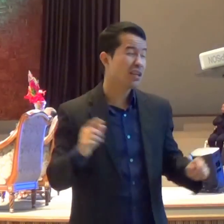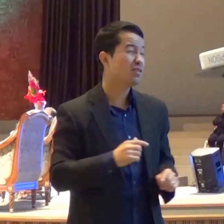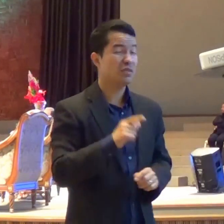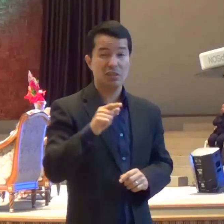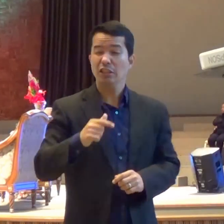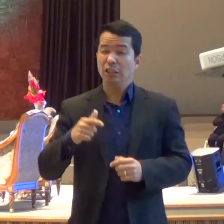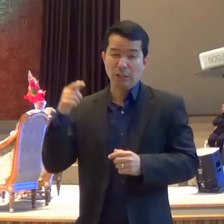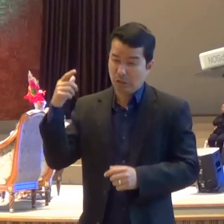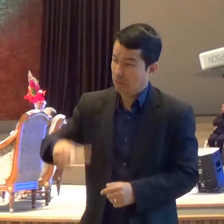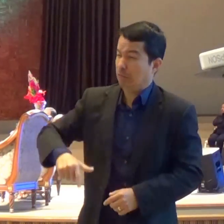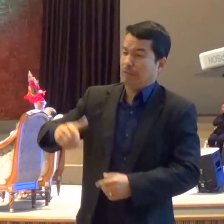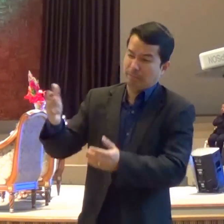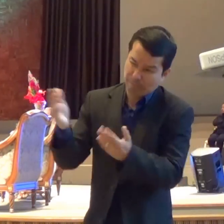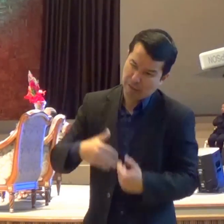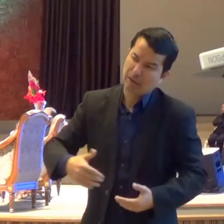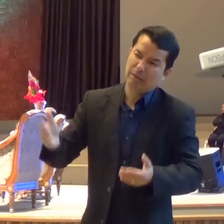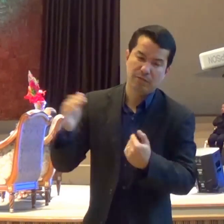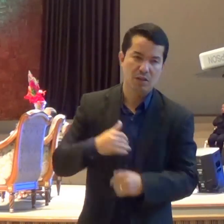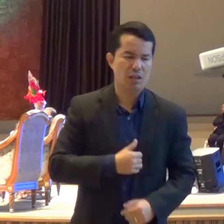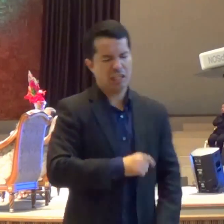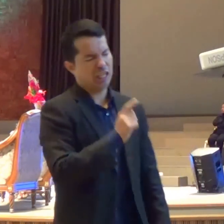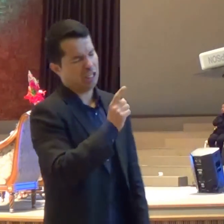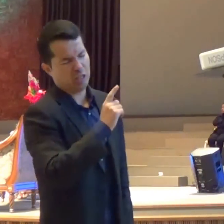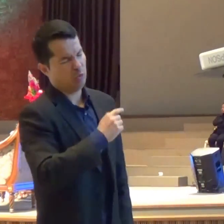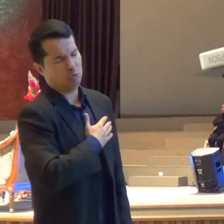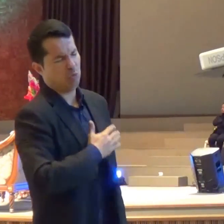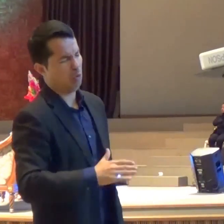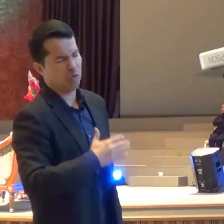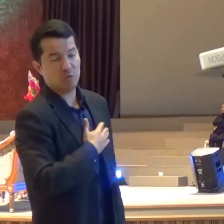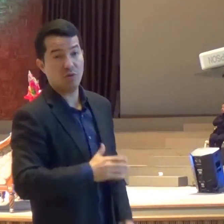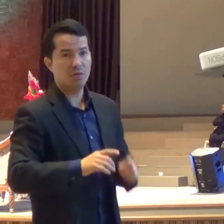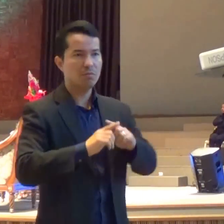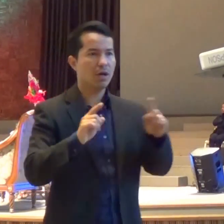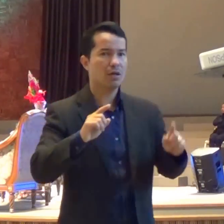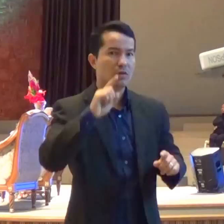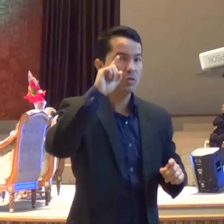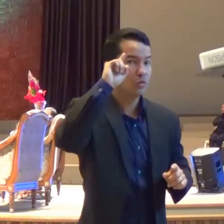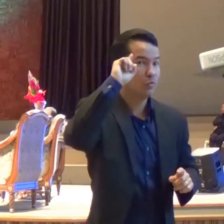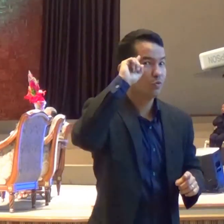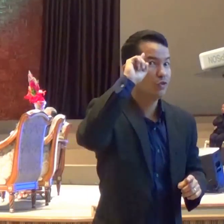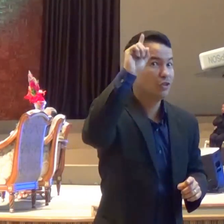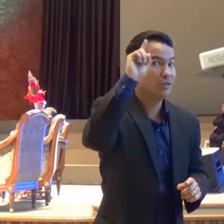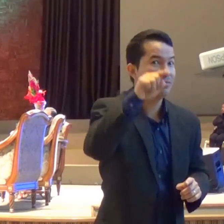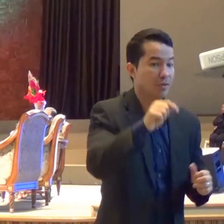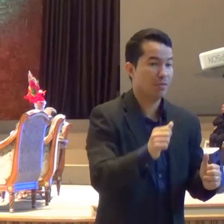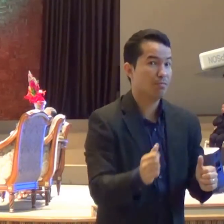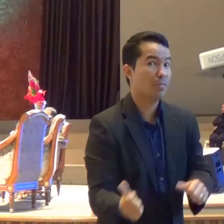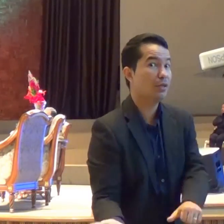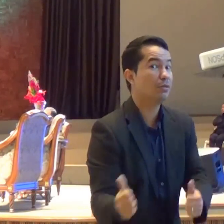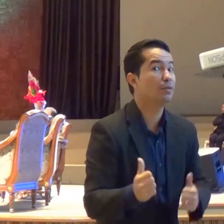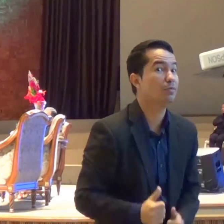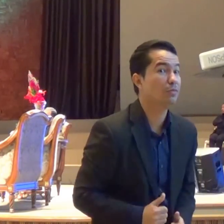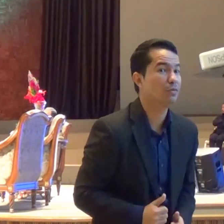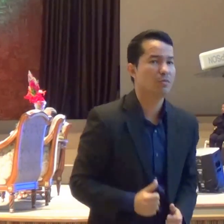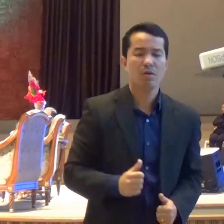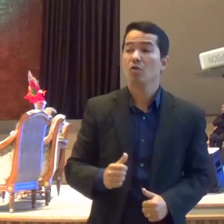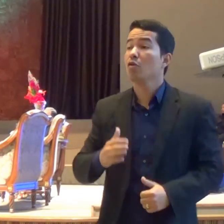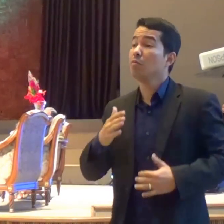vezes Mas tem uma coisa O dia que você Chegar para eles E dizer assim Meu batismo Vai ser de atal E você é meu